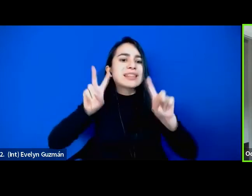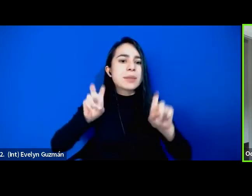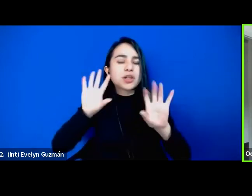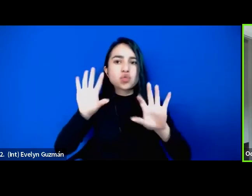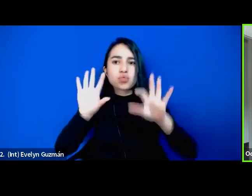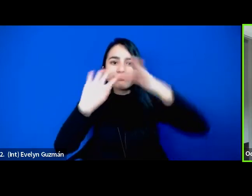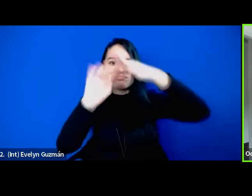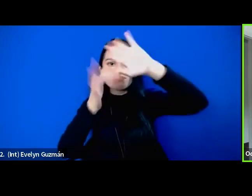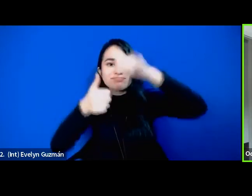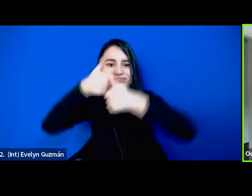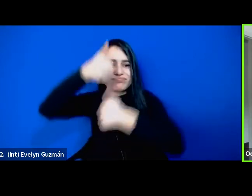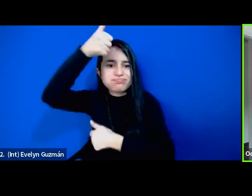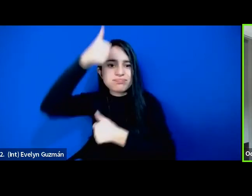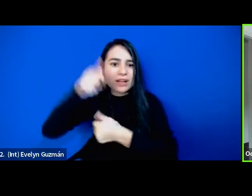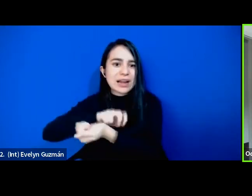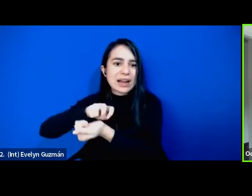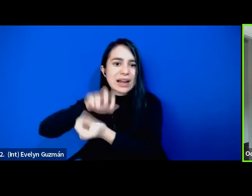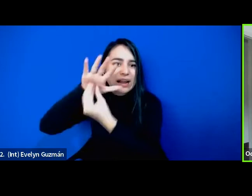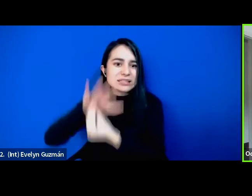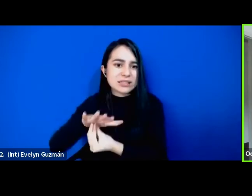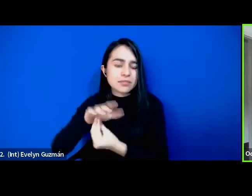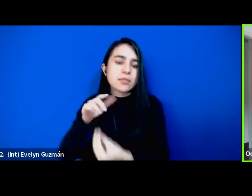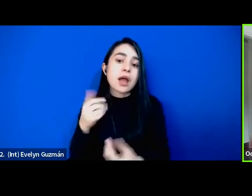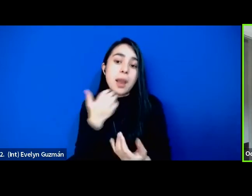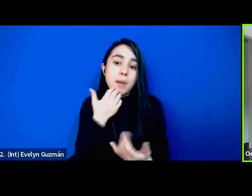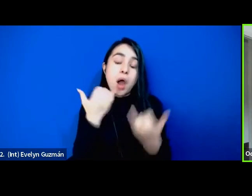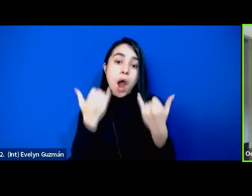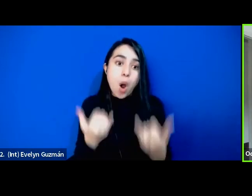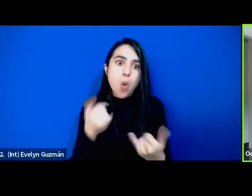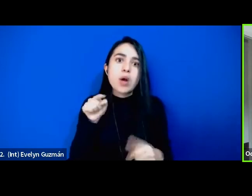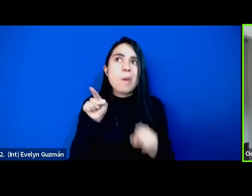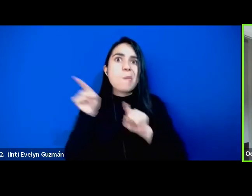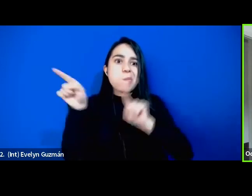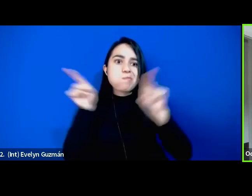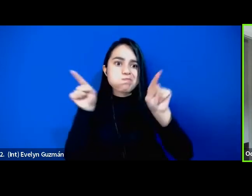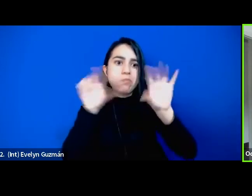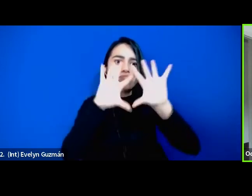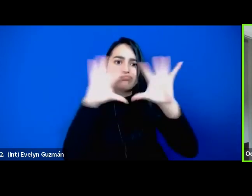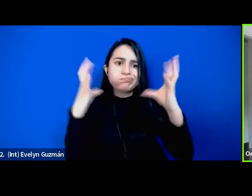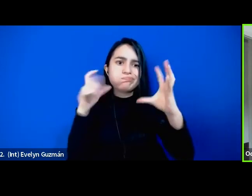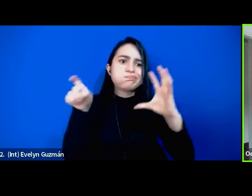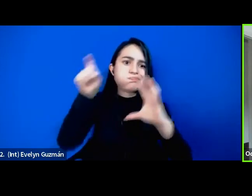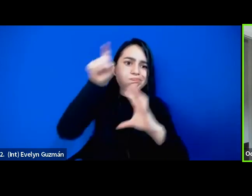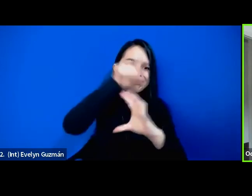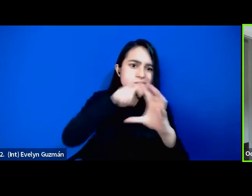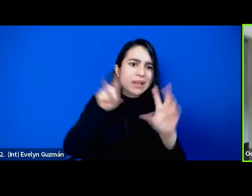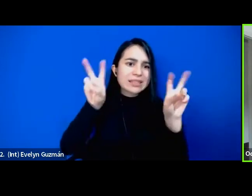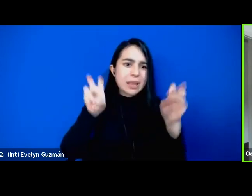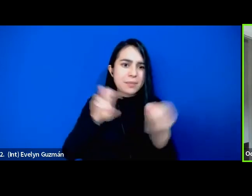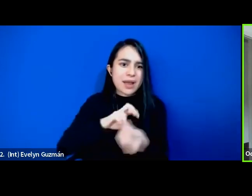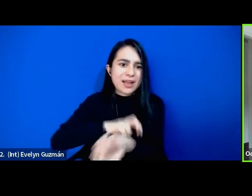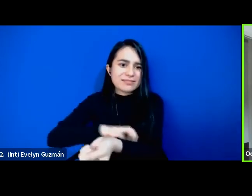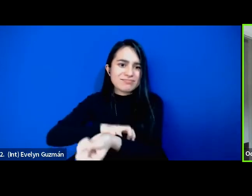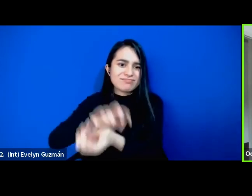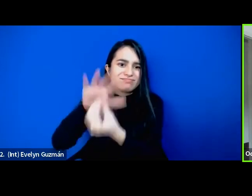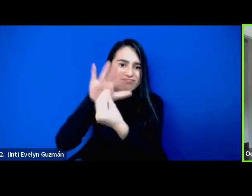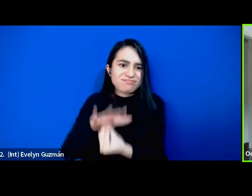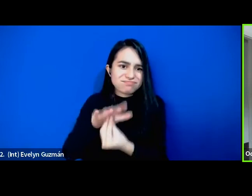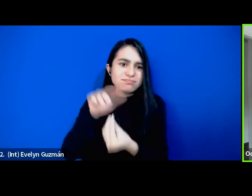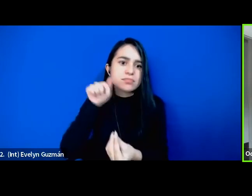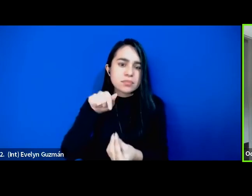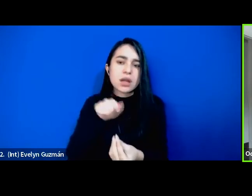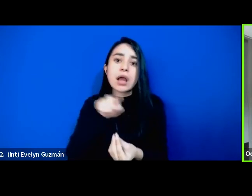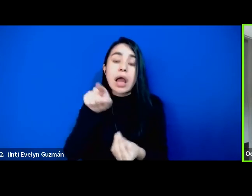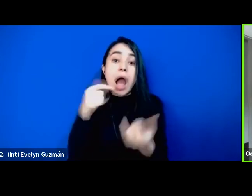Y más ahora viendo lo que está pasando en todos los lugares. Yo creo que el racismo se ha incrementado y ha mostrado